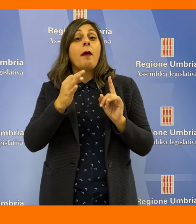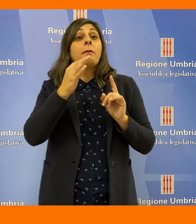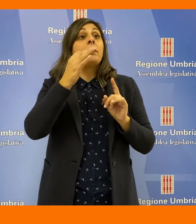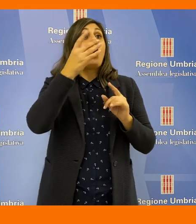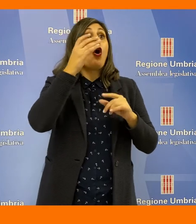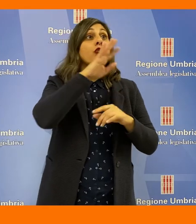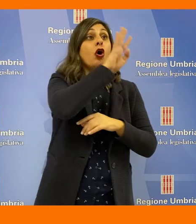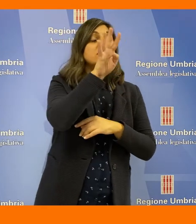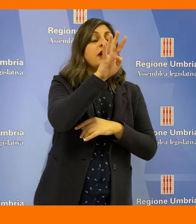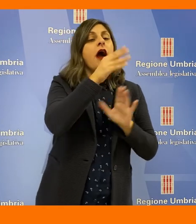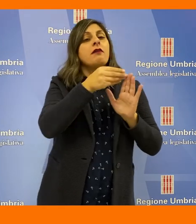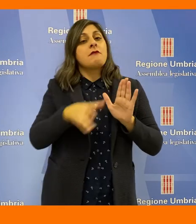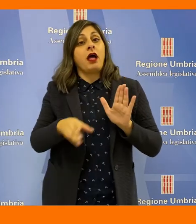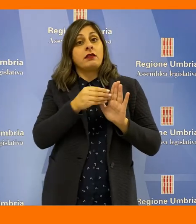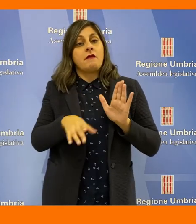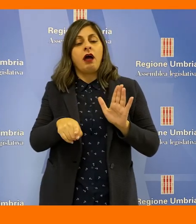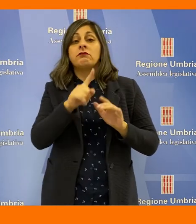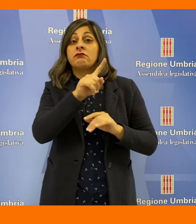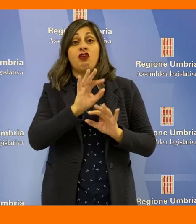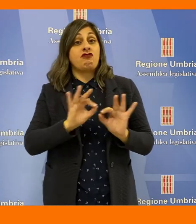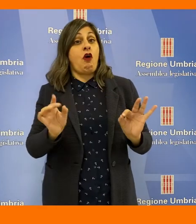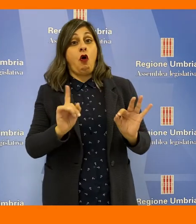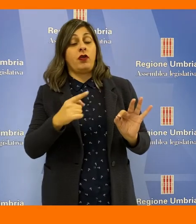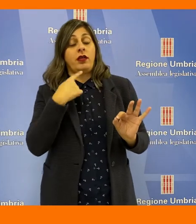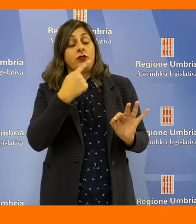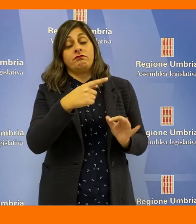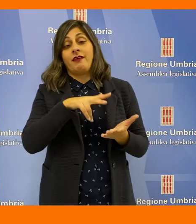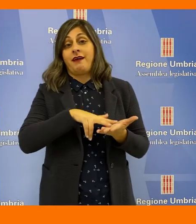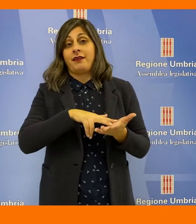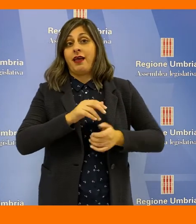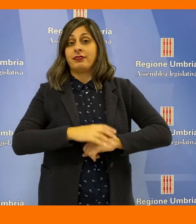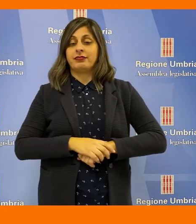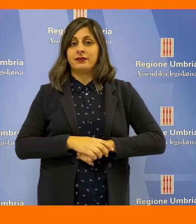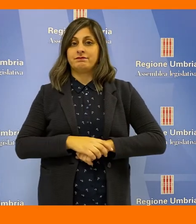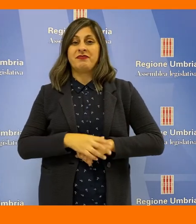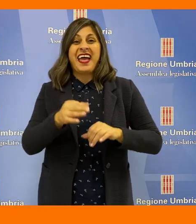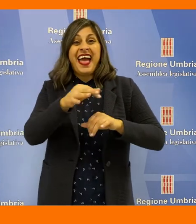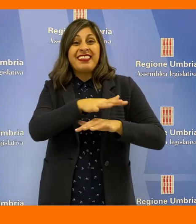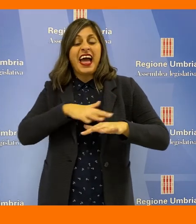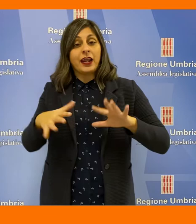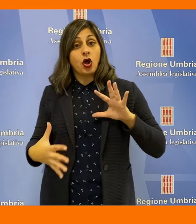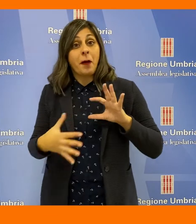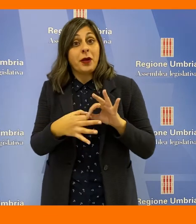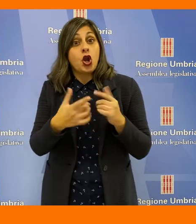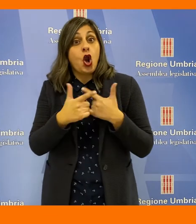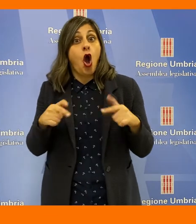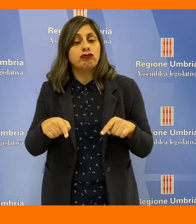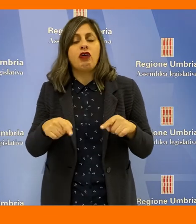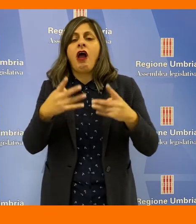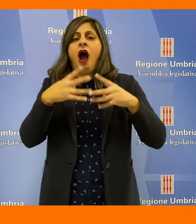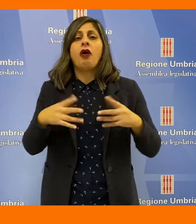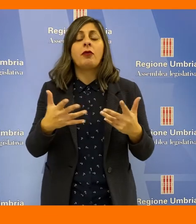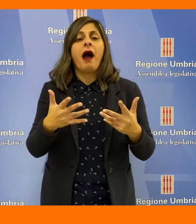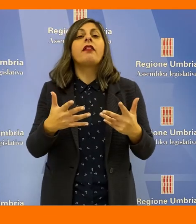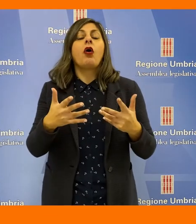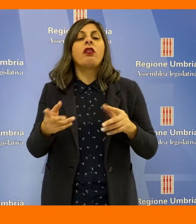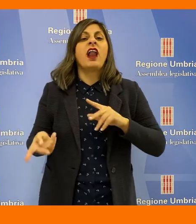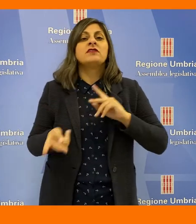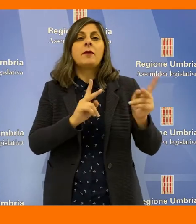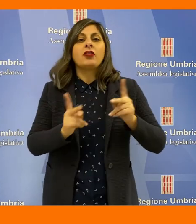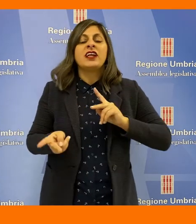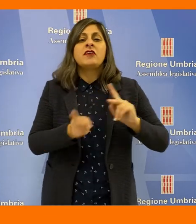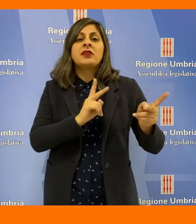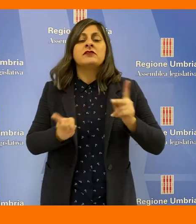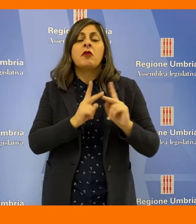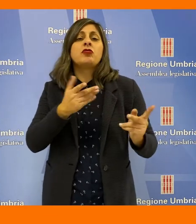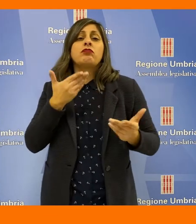all'interno dei penitenziari toscani, una prassi non corretta, secondo il garante. La mancata territorializzazione comporta che le istanze di